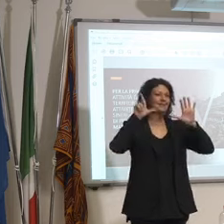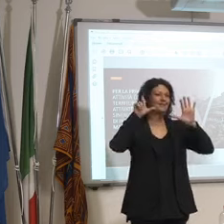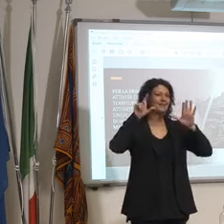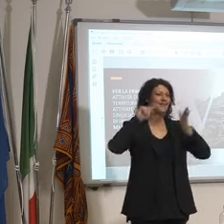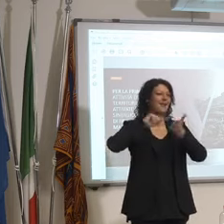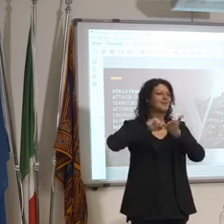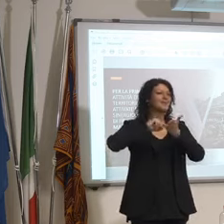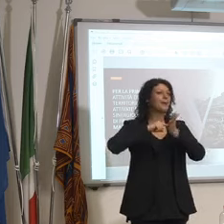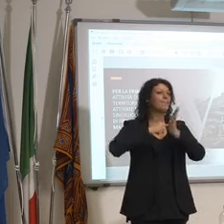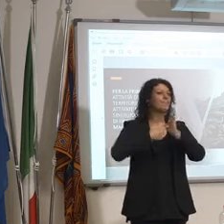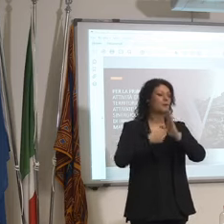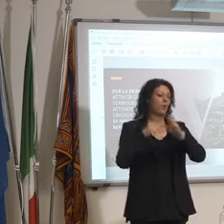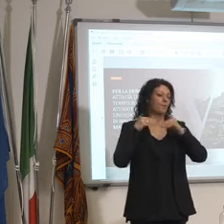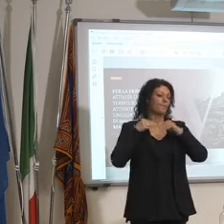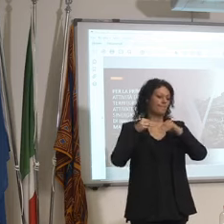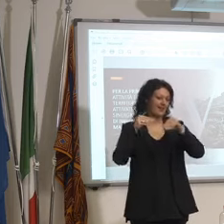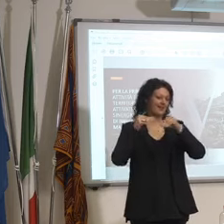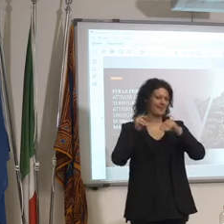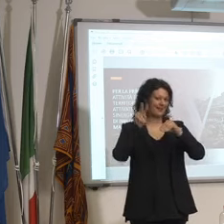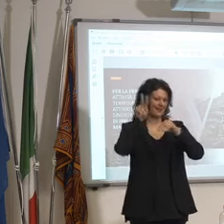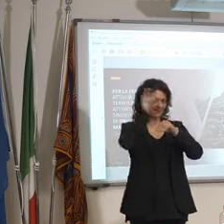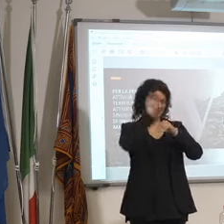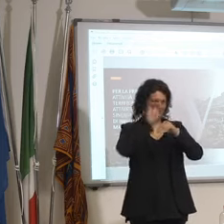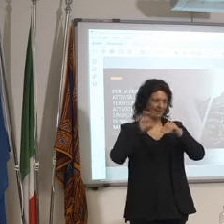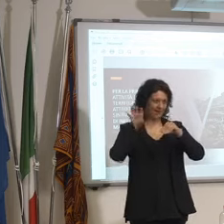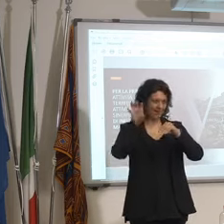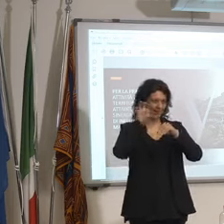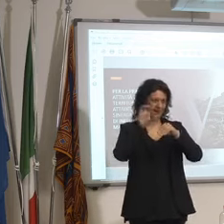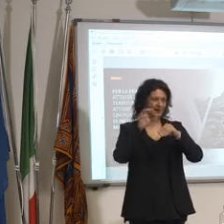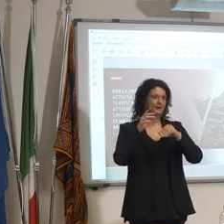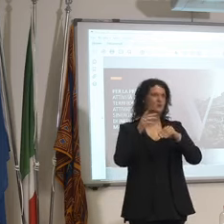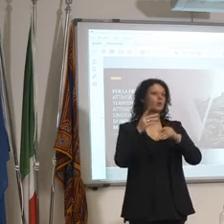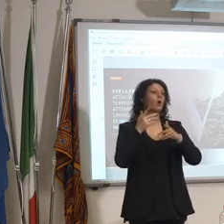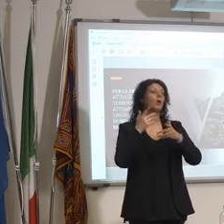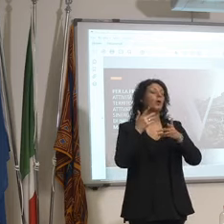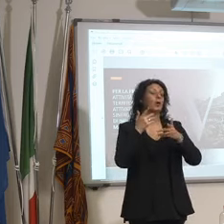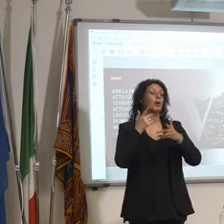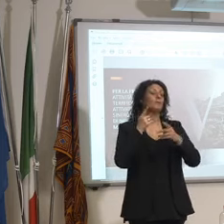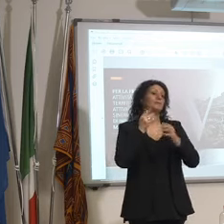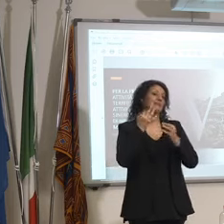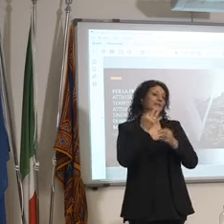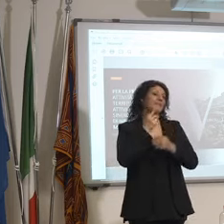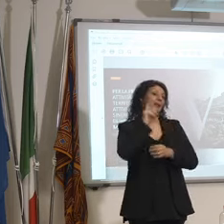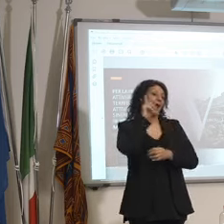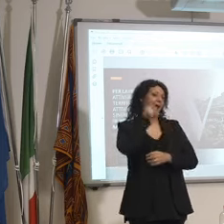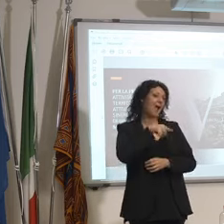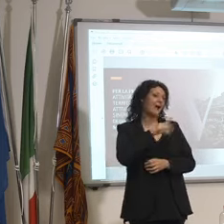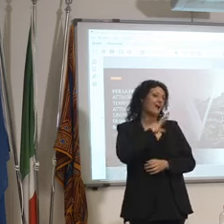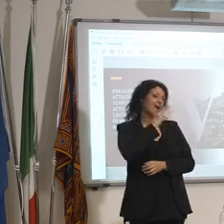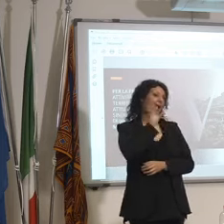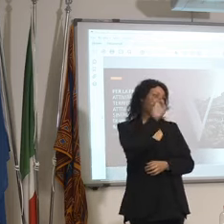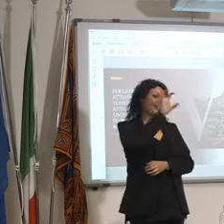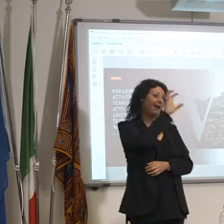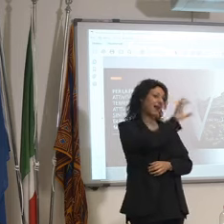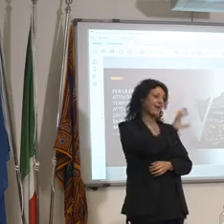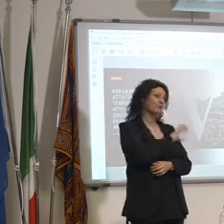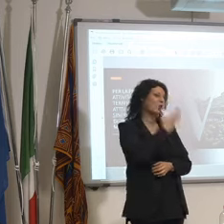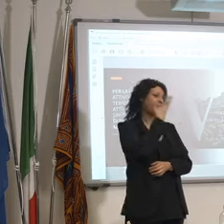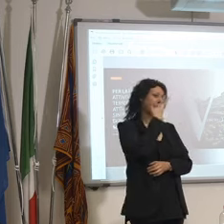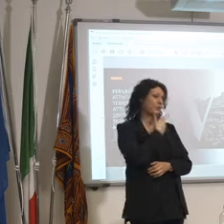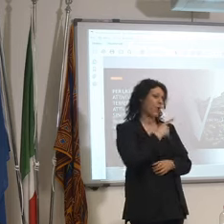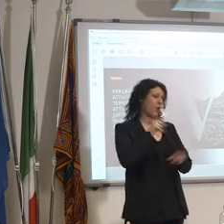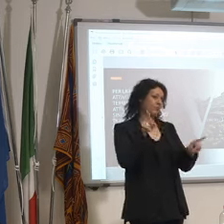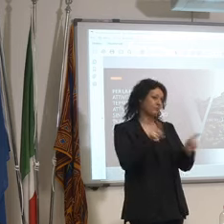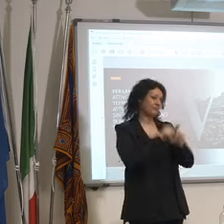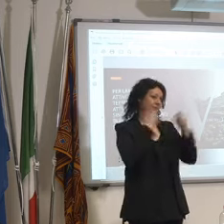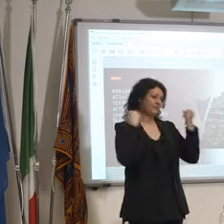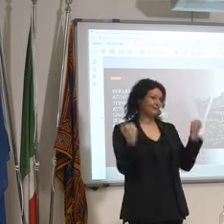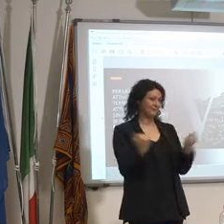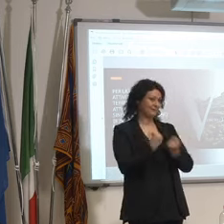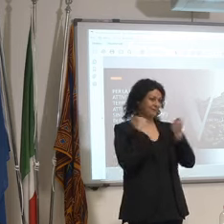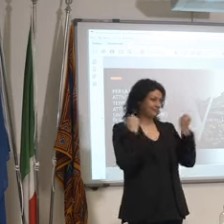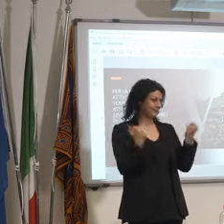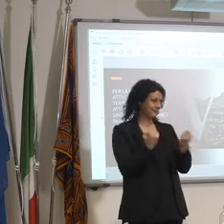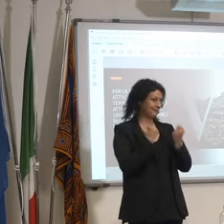regioni turistiche d'Italia si daranno da fare per tenere a sé la propria clientela giusto come risolvete il